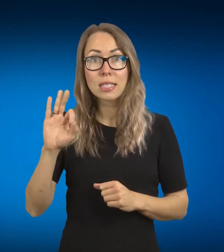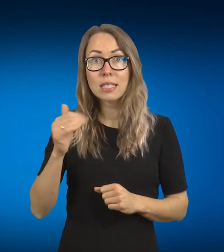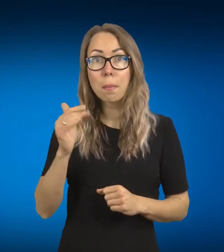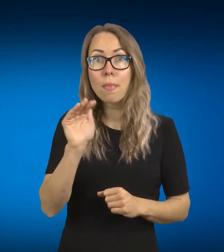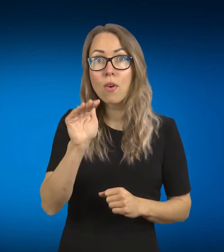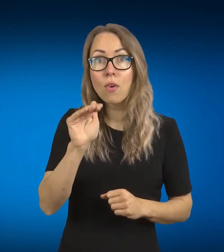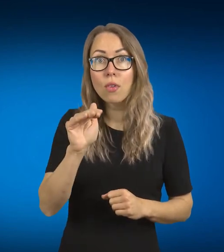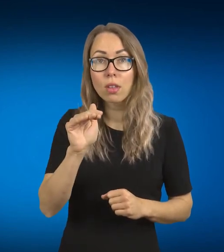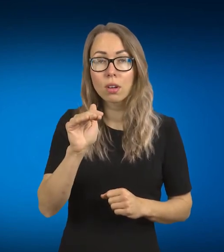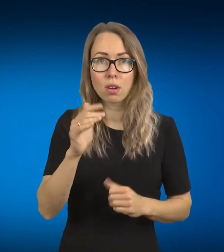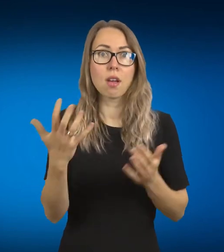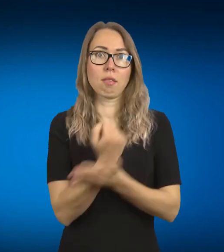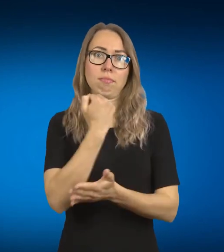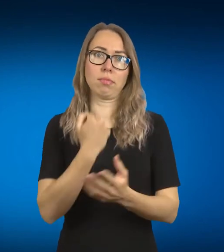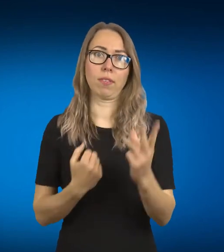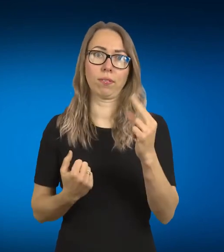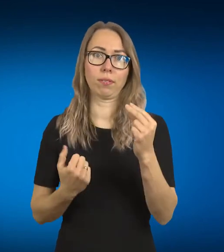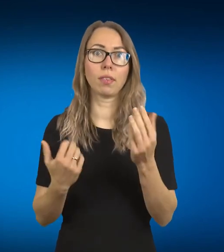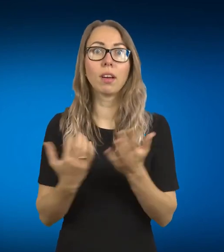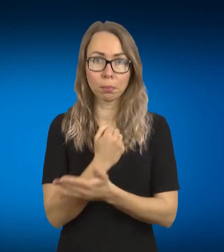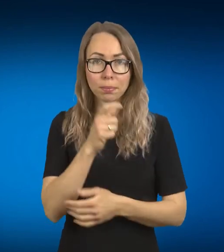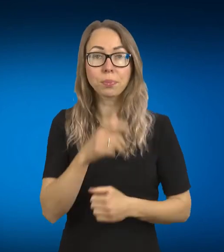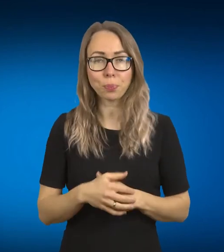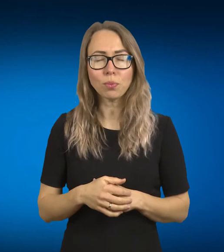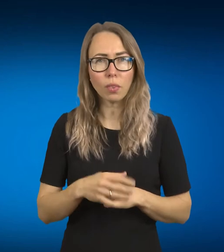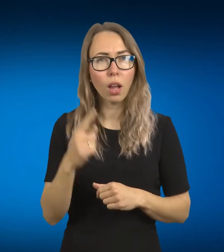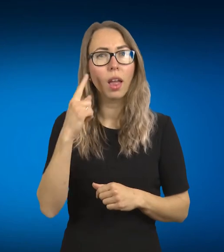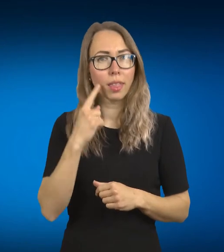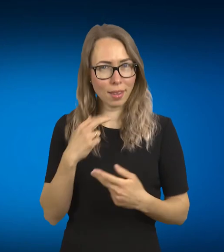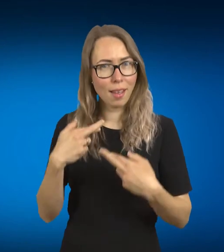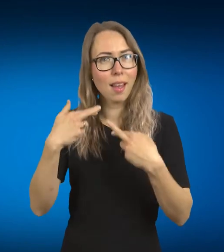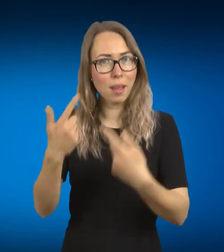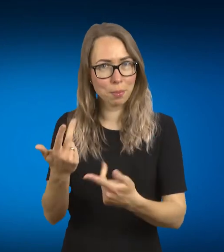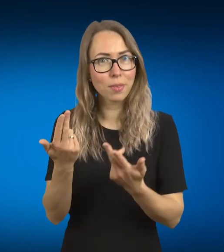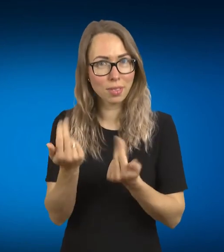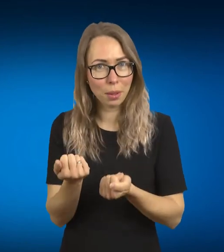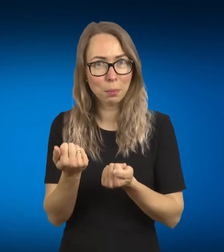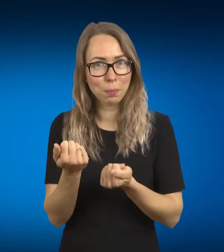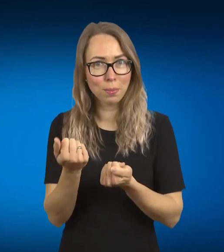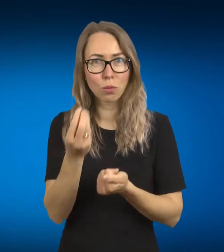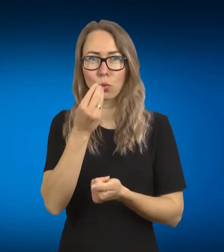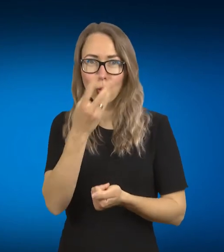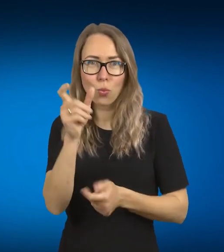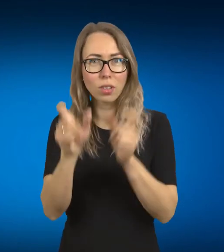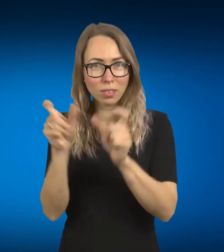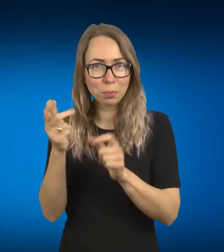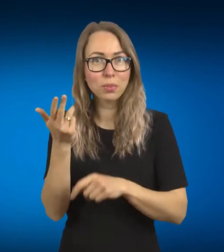Žmonės, jie vaikštų tarp mūsų, jie yra lygiai tokie patys kaip mes, jie yra labai nuostabūs, bet vis dar mes jų